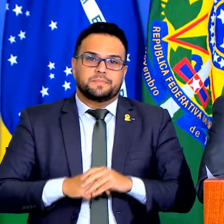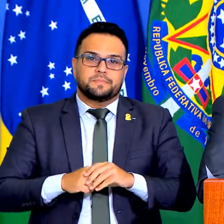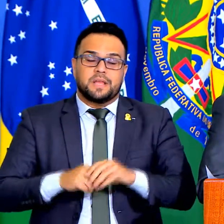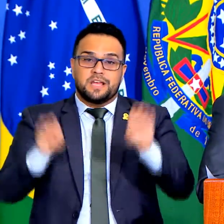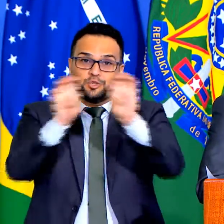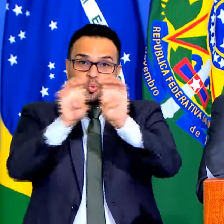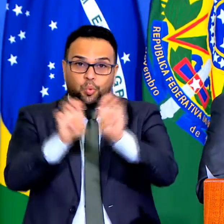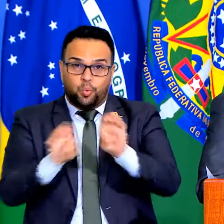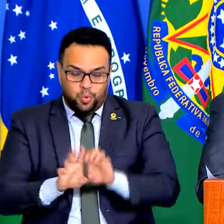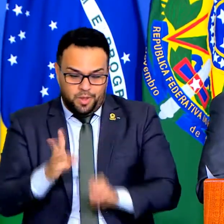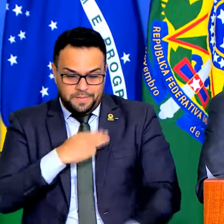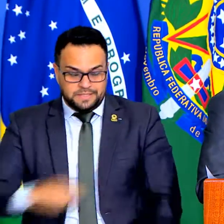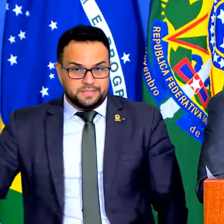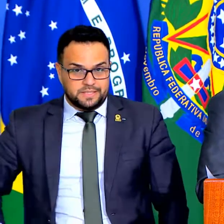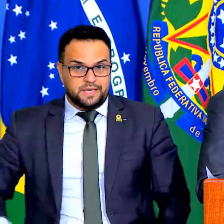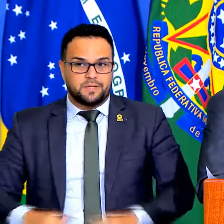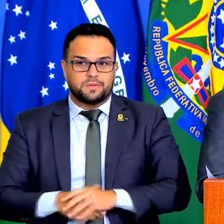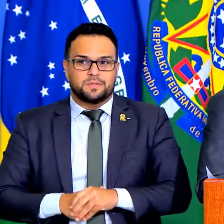que